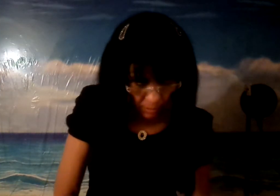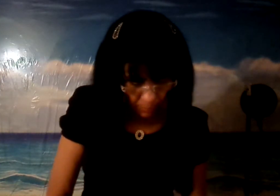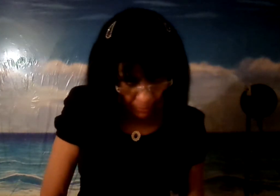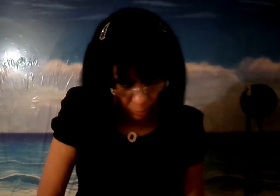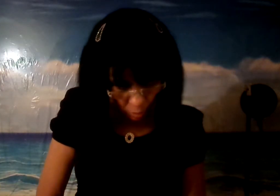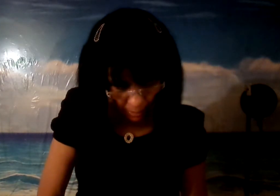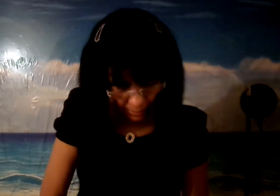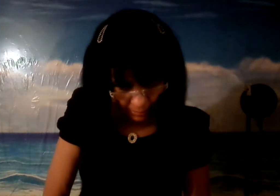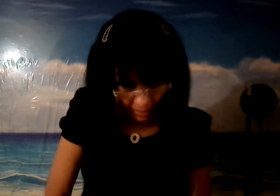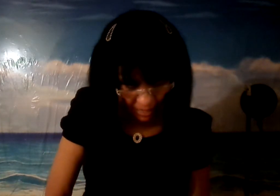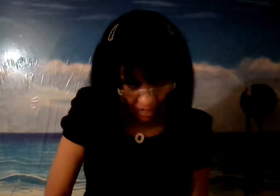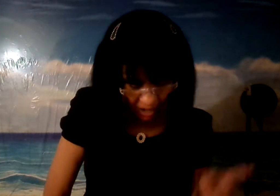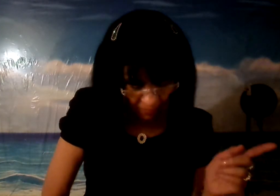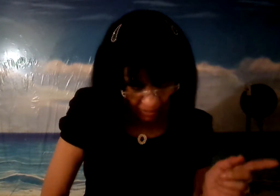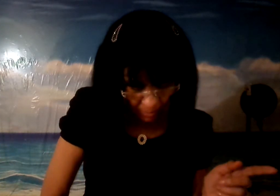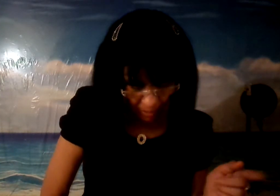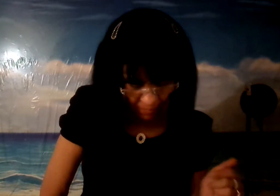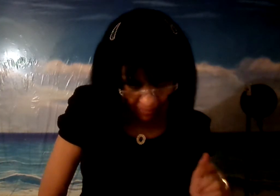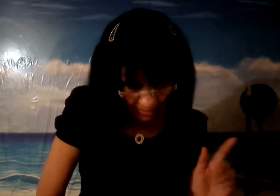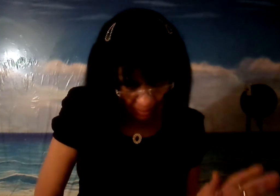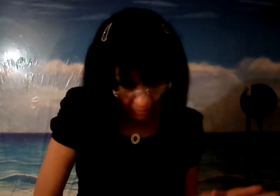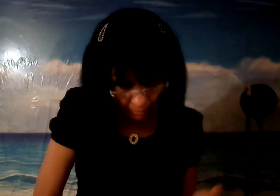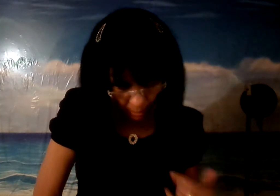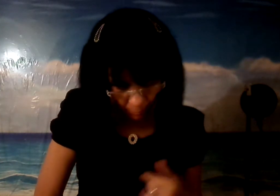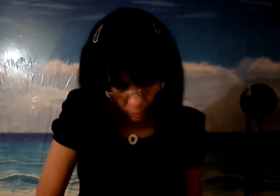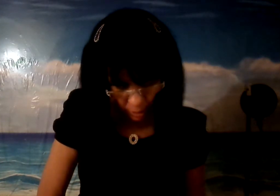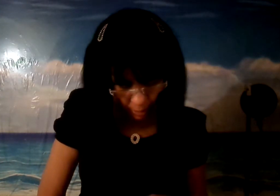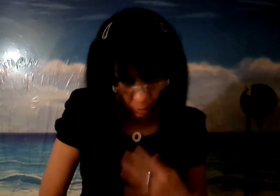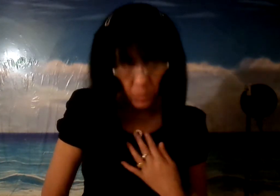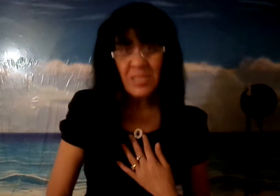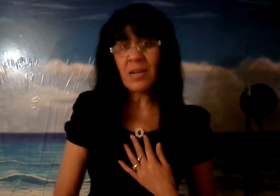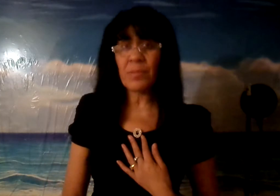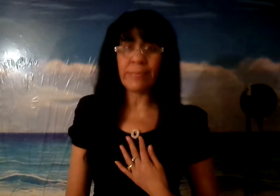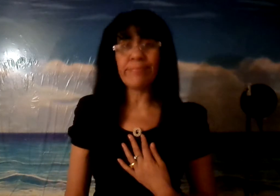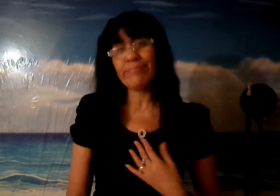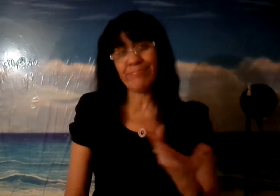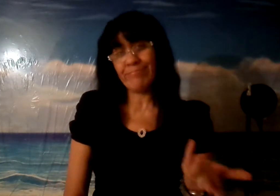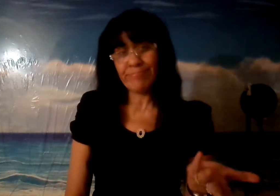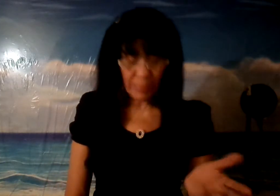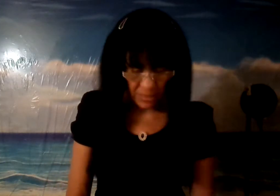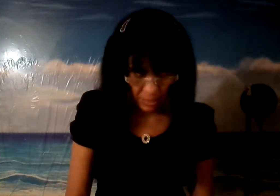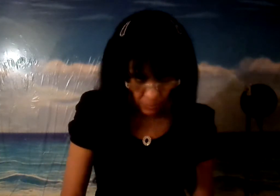persona que afirma falsamente y posee eso me lo dicen a mí me dicen eso